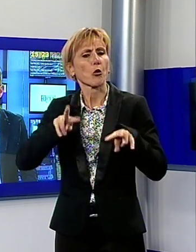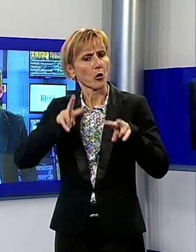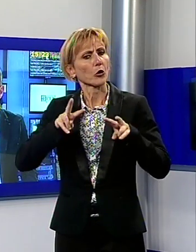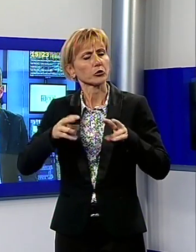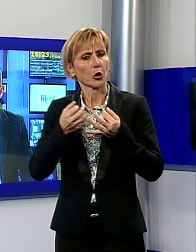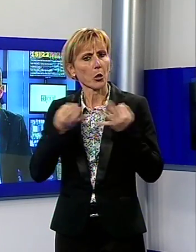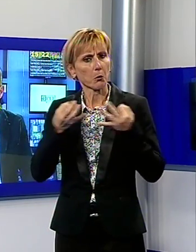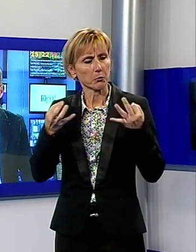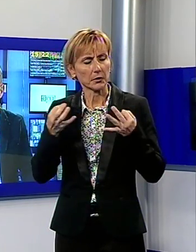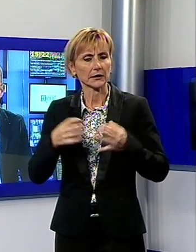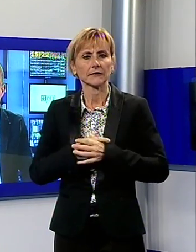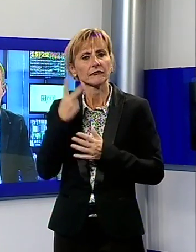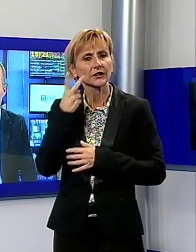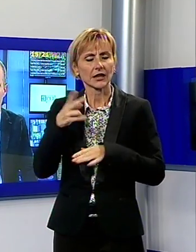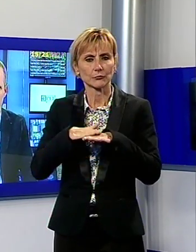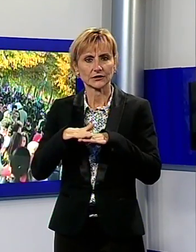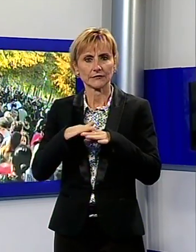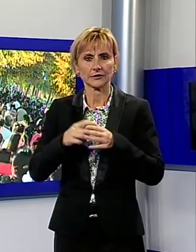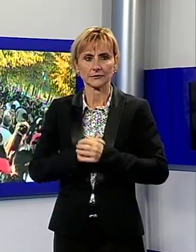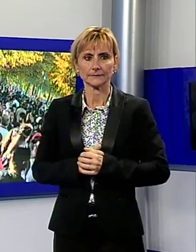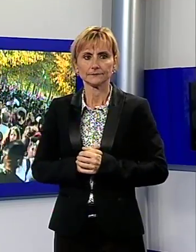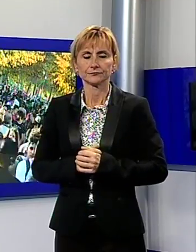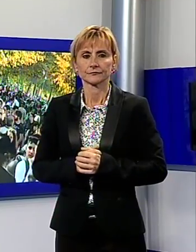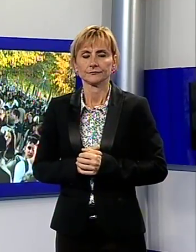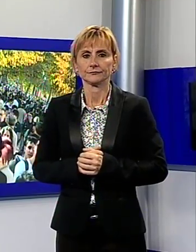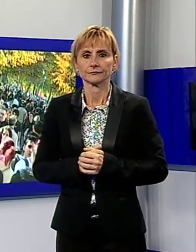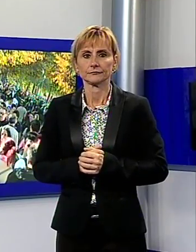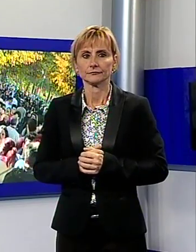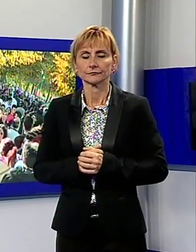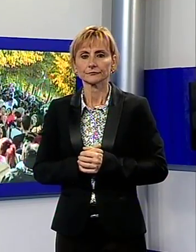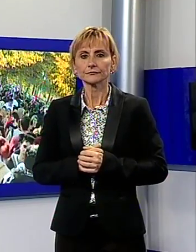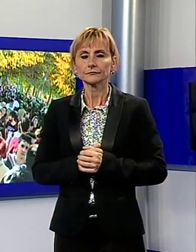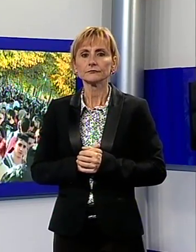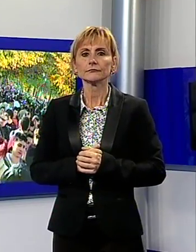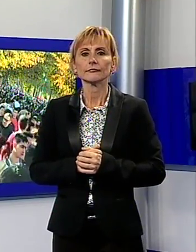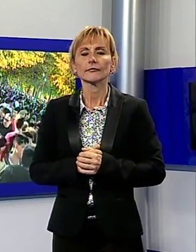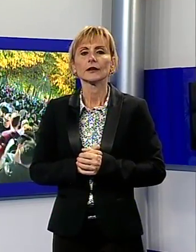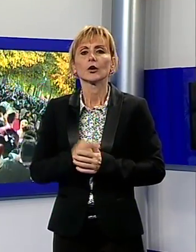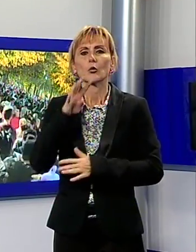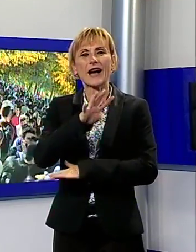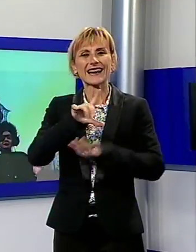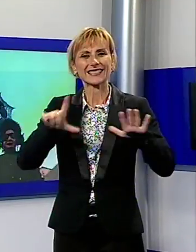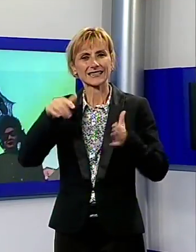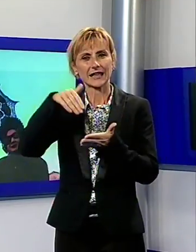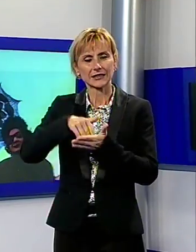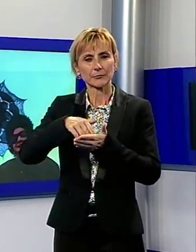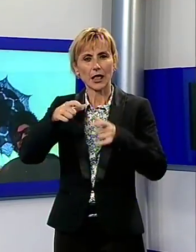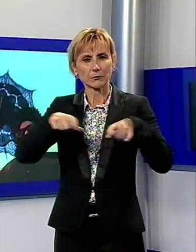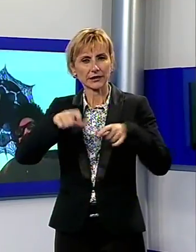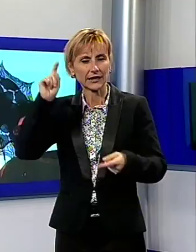inizio di Comics. Vediamo il servizio. Un avvio in grande stile è di 47.000 biglietti venduti e almeno 100.000